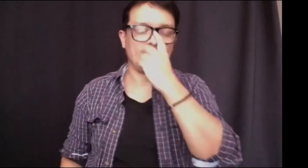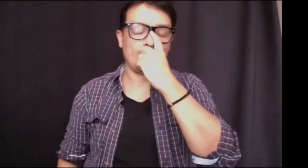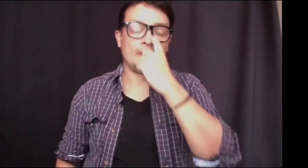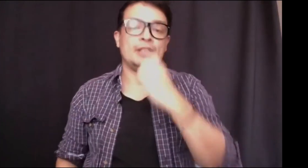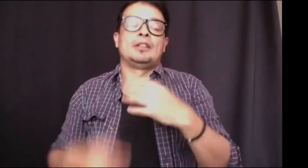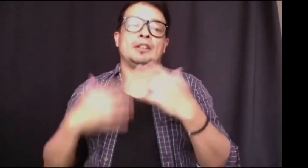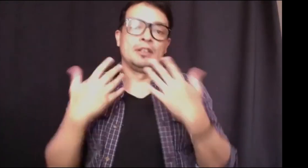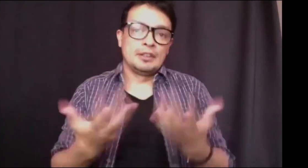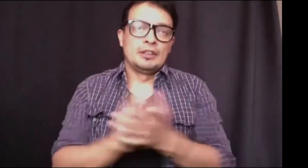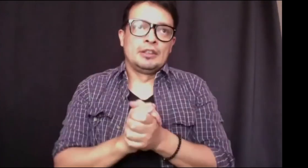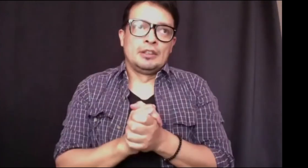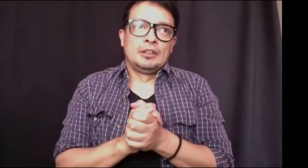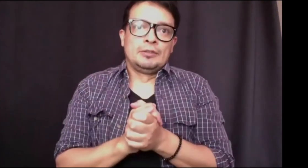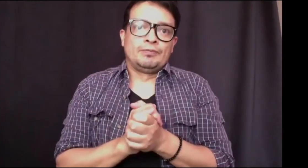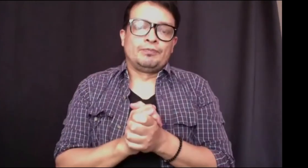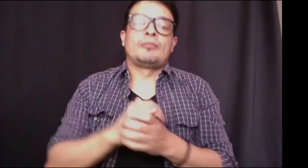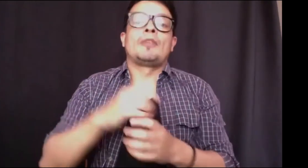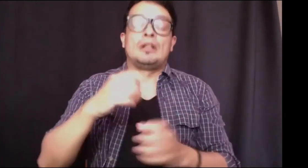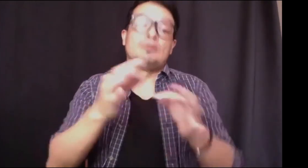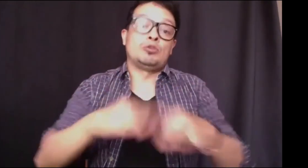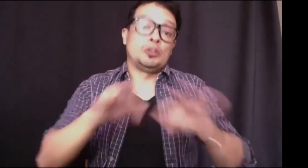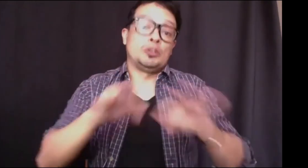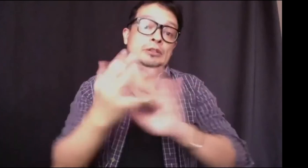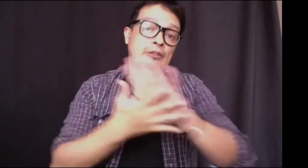es también insupremamente importante bueno